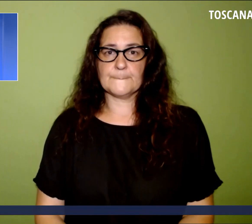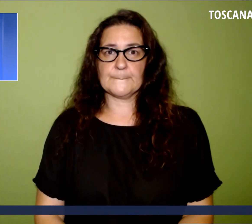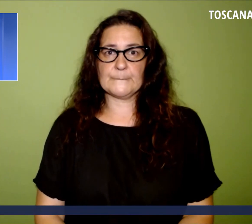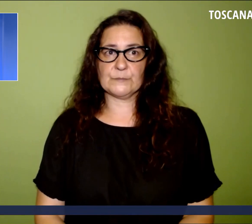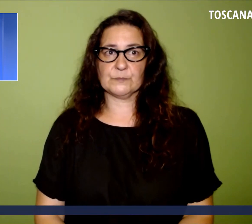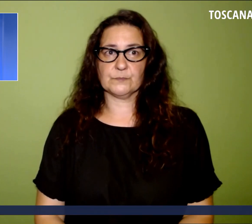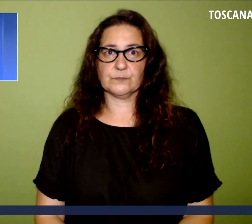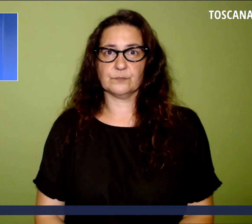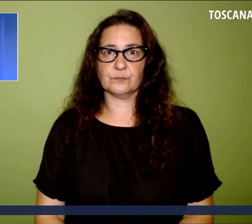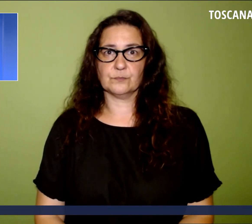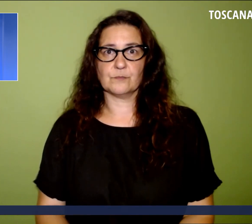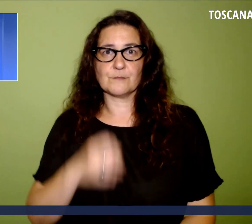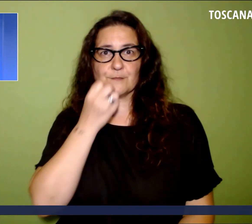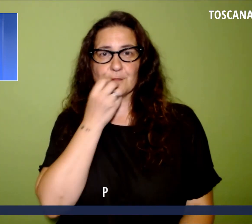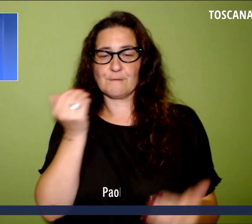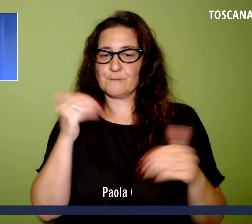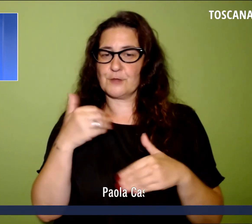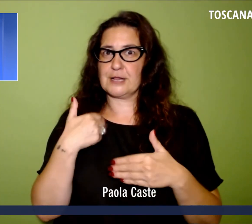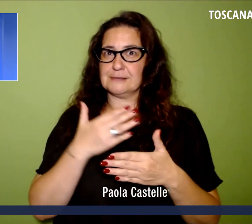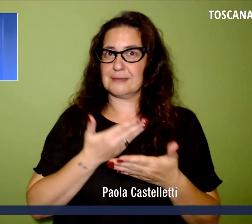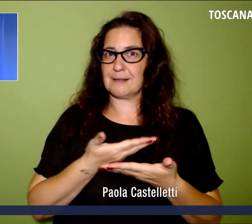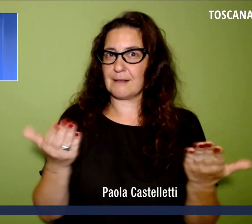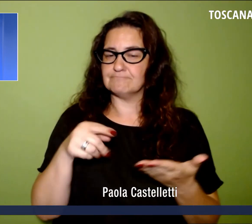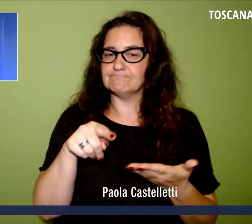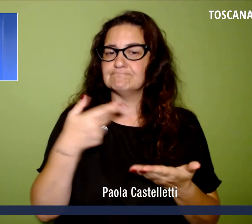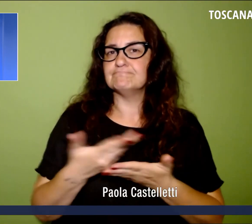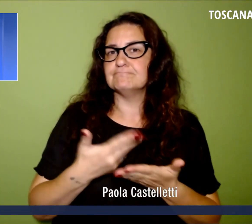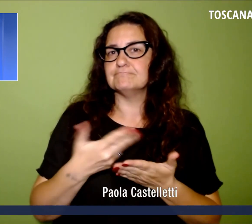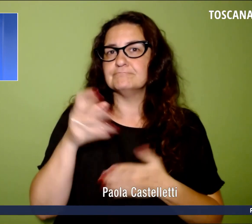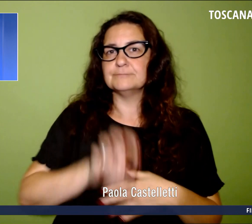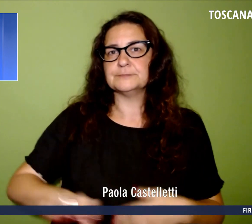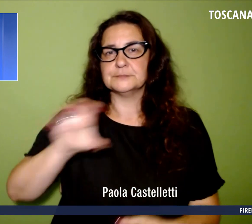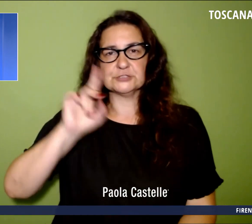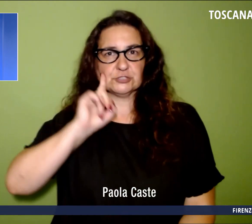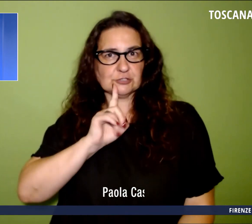Buonasera a tutti dal telegiornale regionale per i sorti.